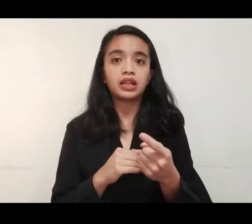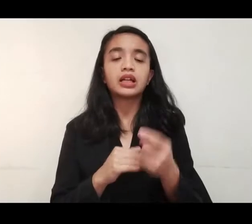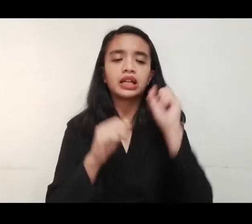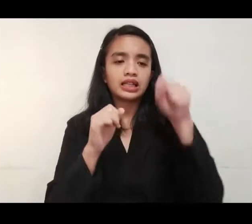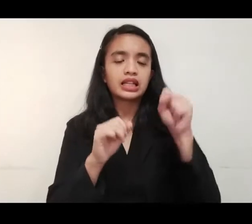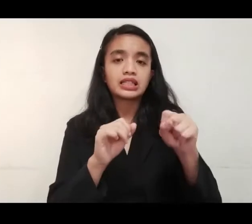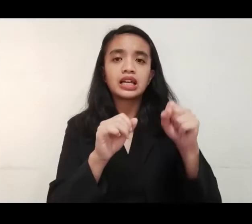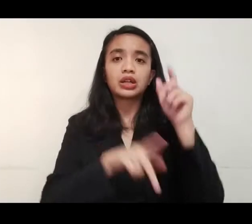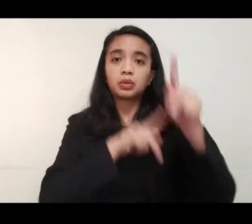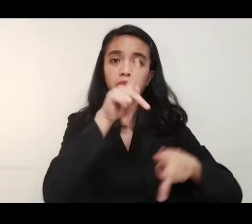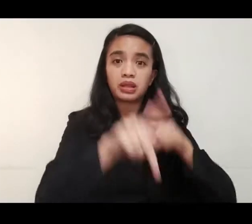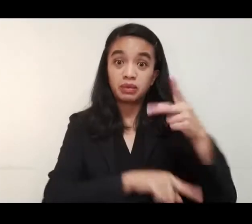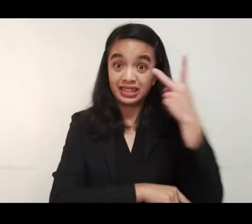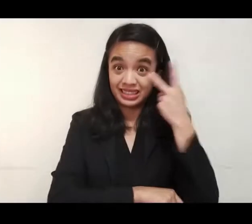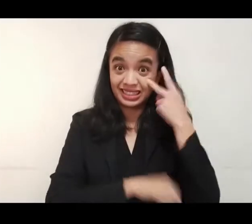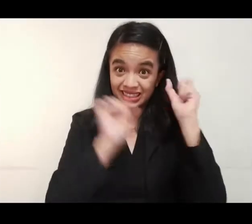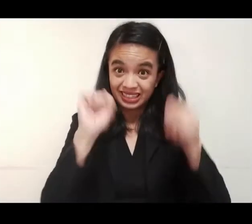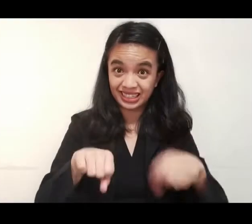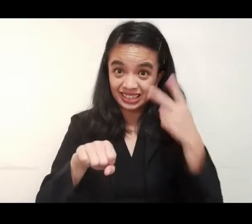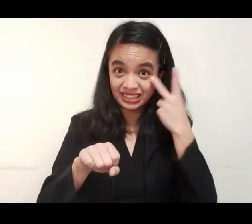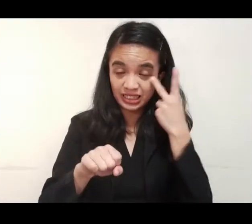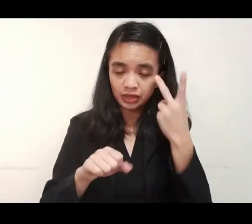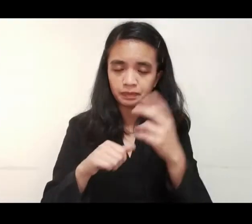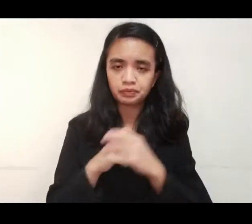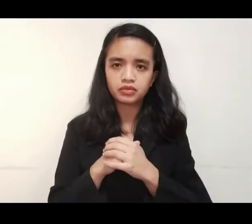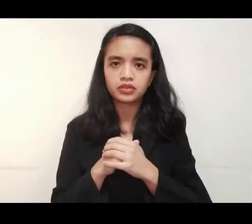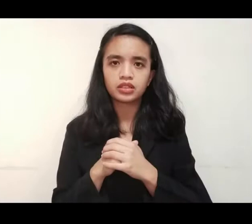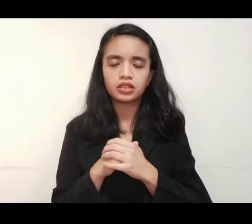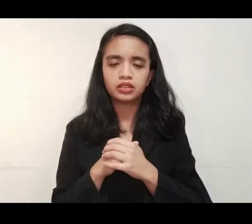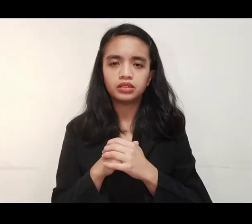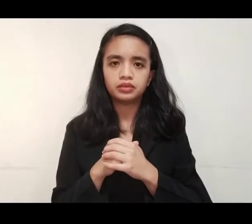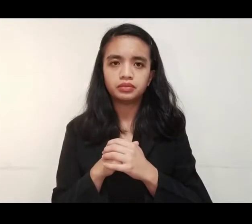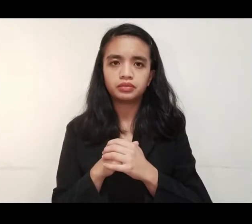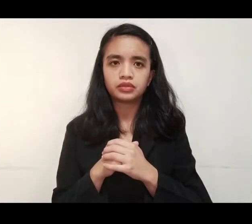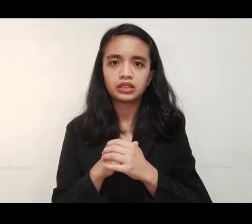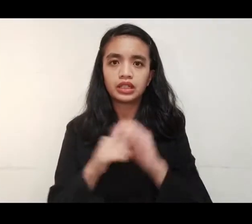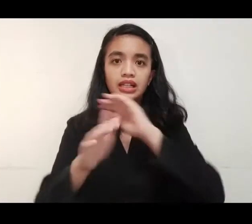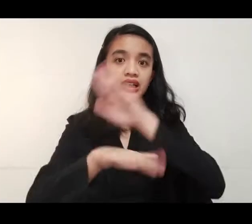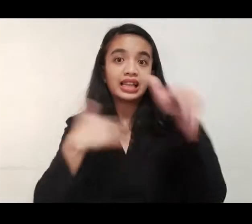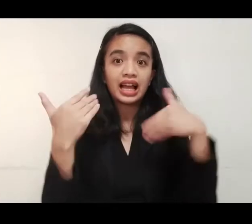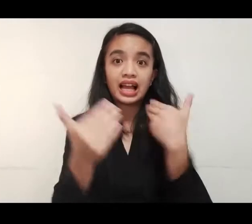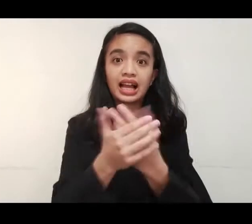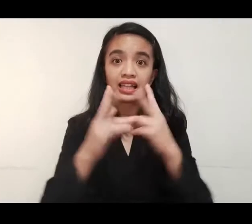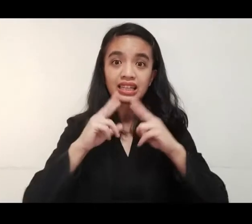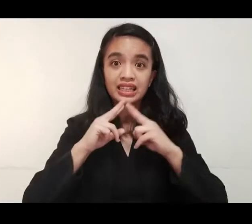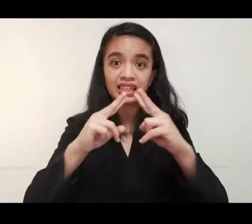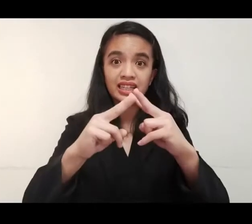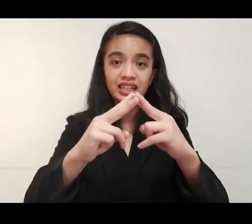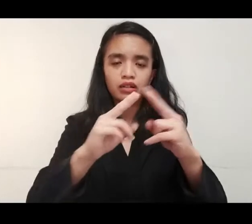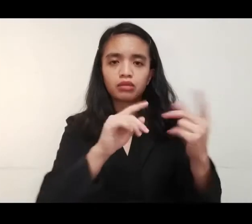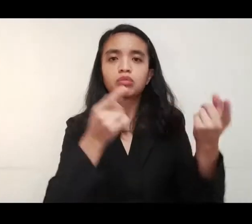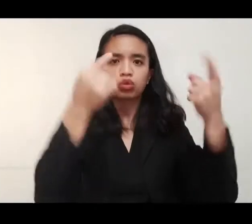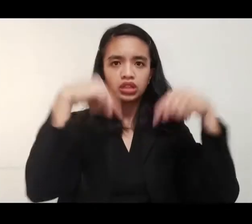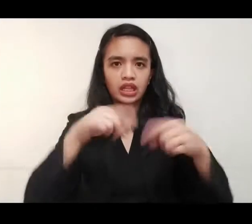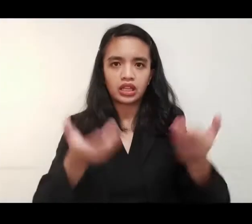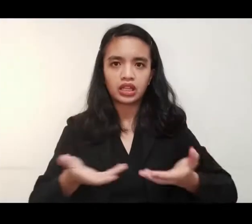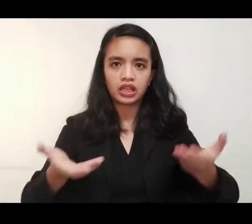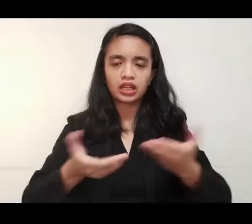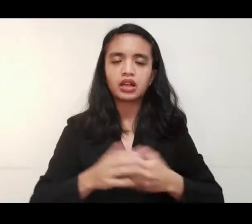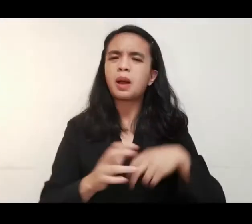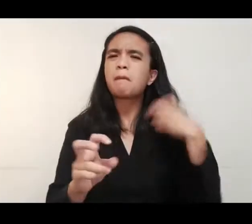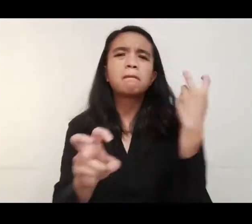people, yung mga taga-Gigan, pero kita mo, lahat, Metro Vegan, dito lahat ang punta eh.